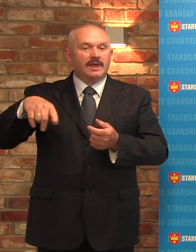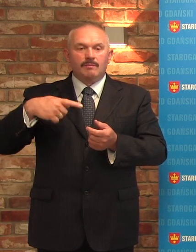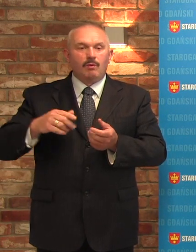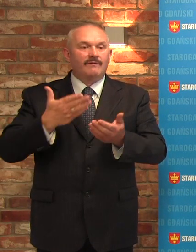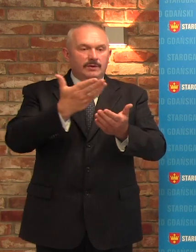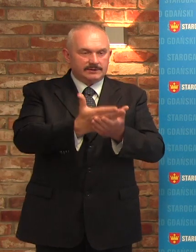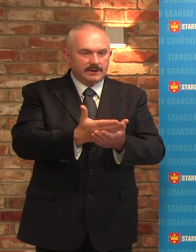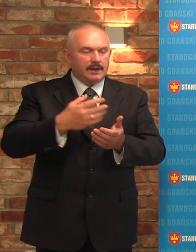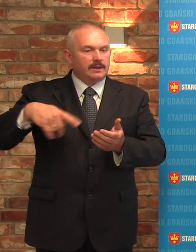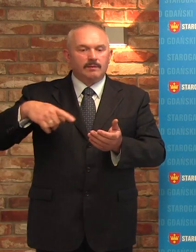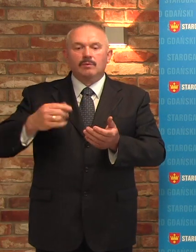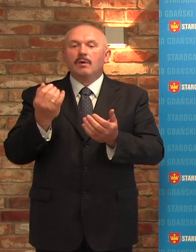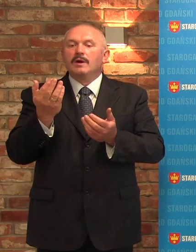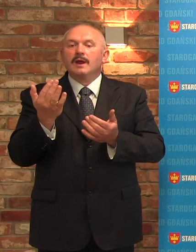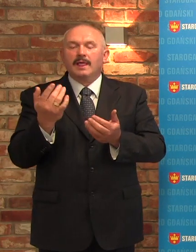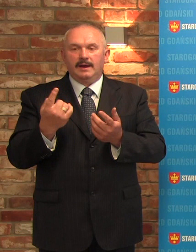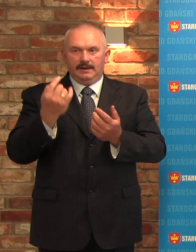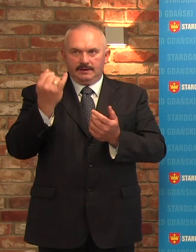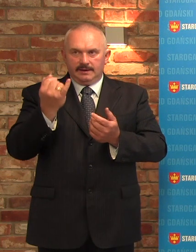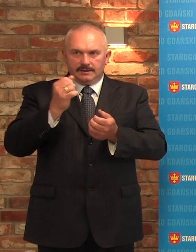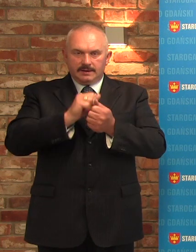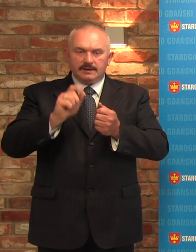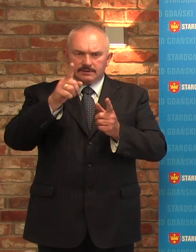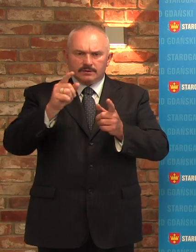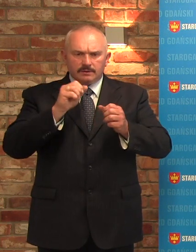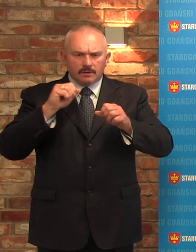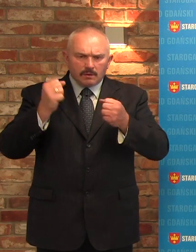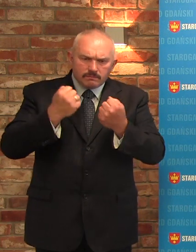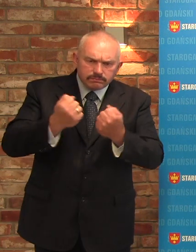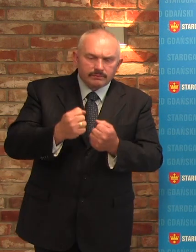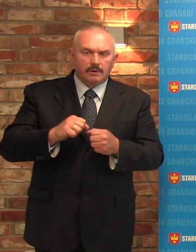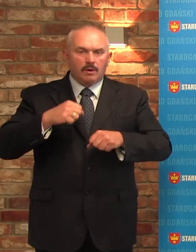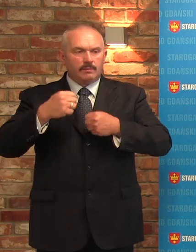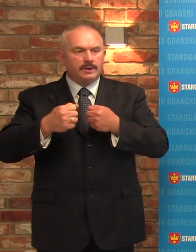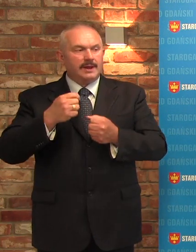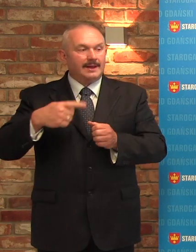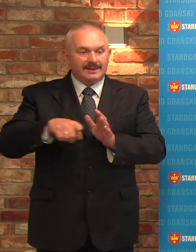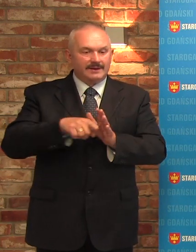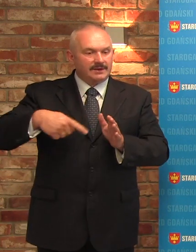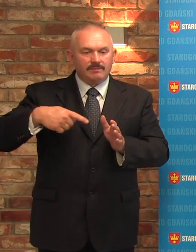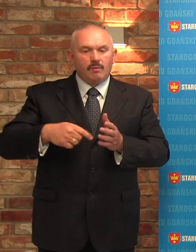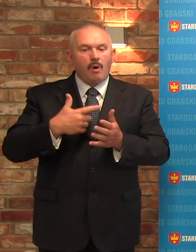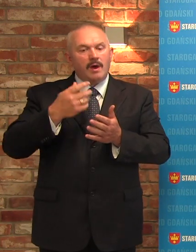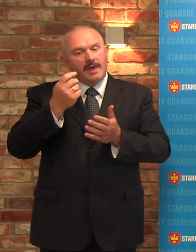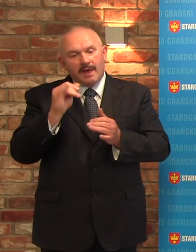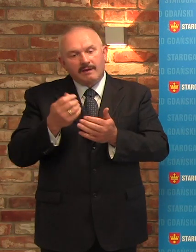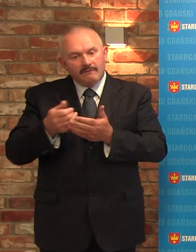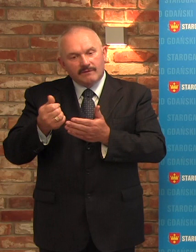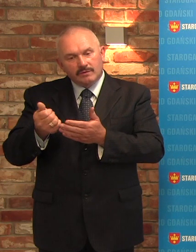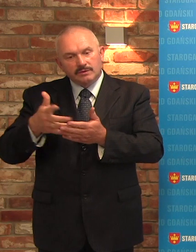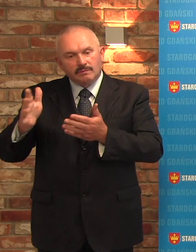Nie wykazał, ile dzieci uprawia tę odmianę piłki nożnej, nie wykazał kosztowności i nie wykazał programu szkolenia.